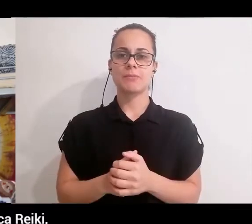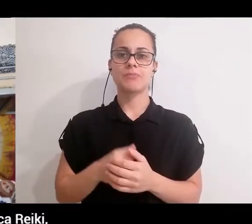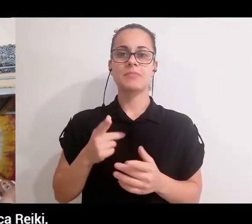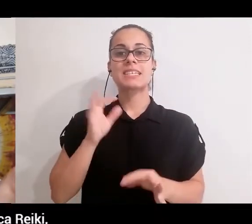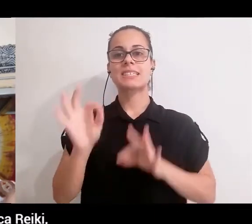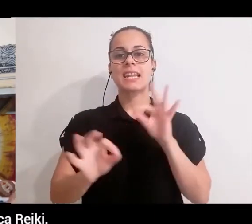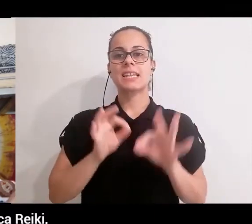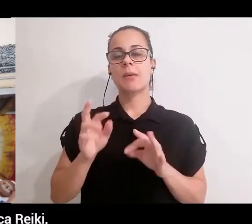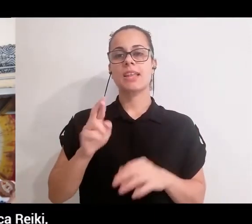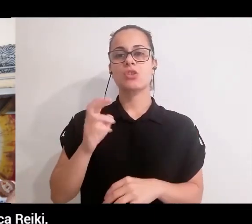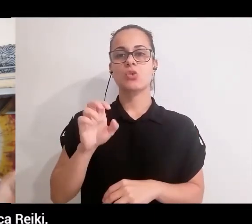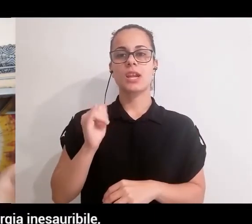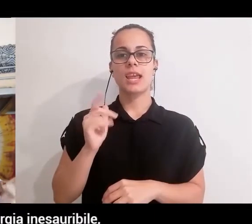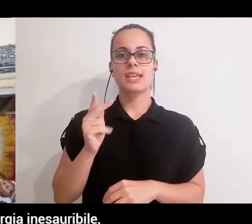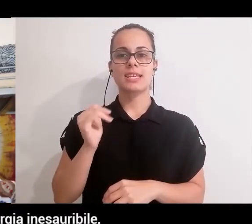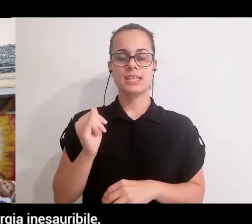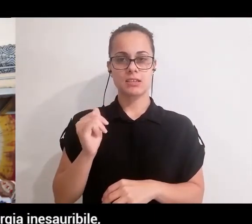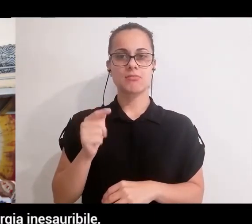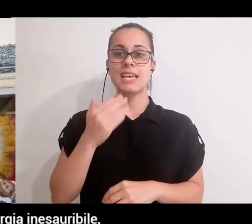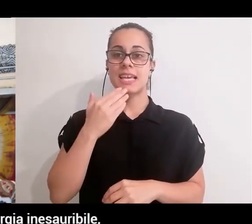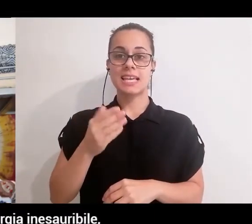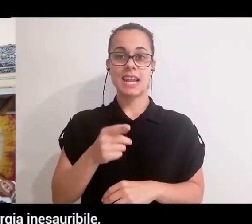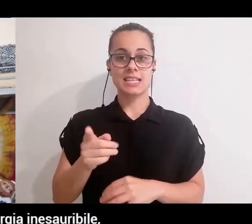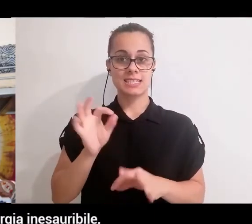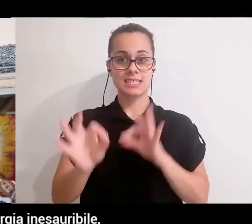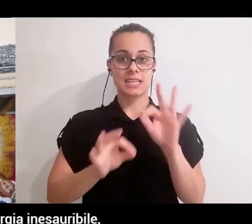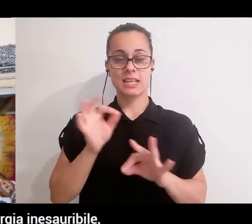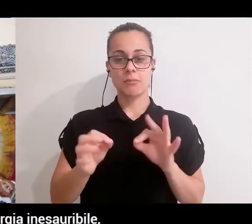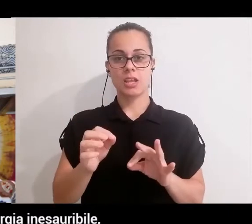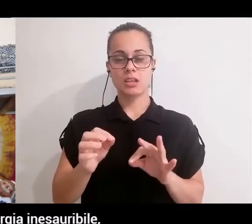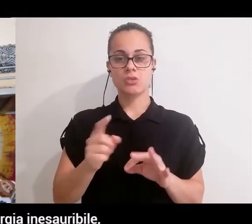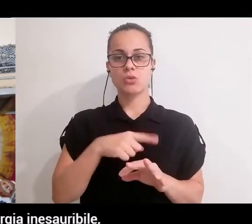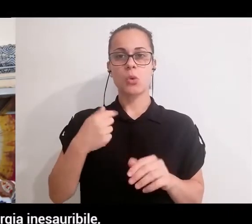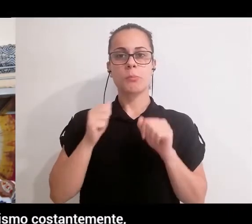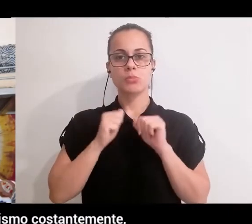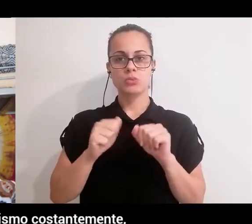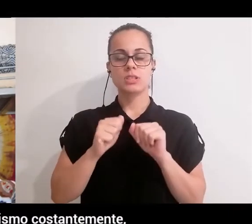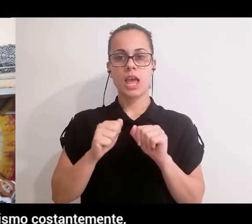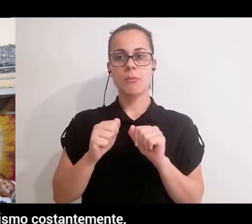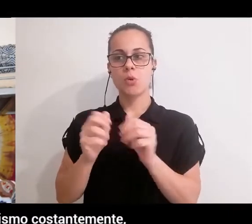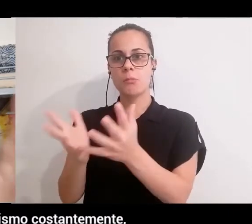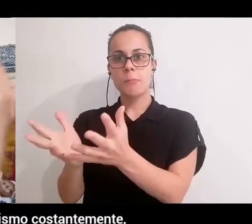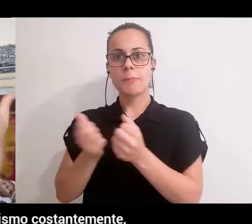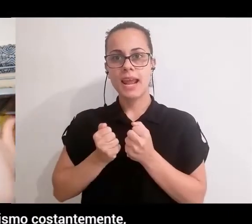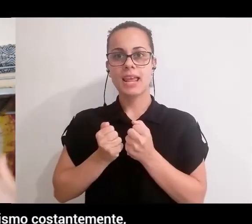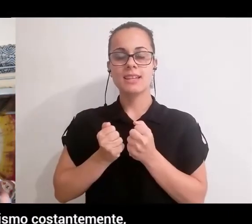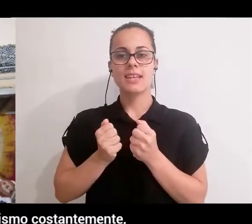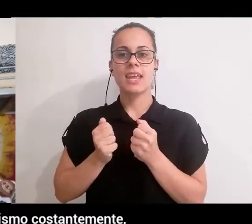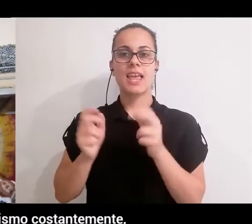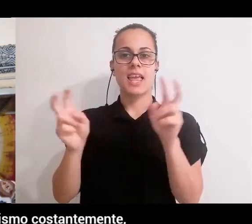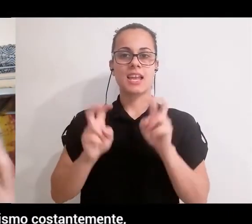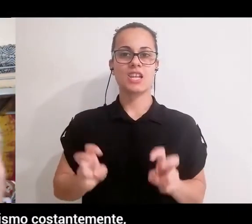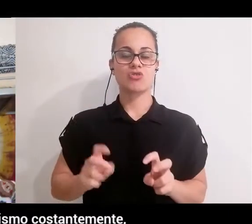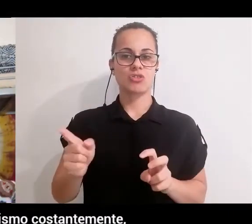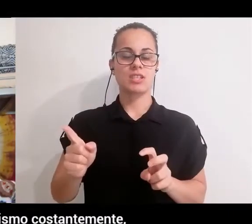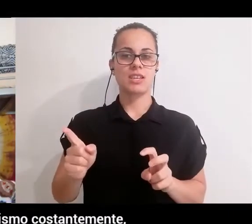trattamenti Reiki e la pratica Reiki noi abbiamo accesso a questo tipo di energia inesauribile che appunto scorre